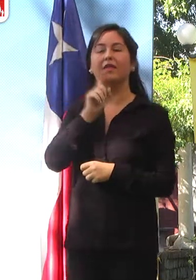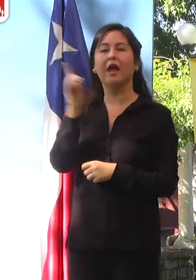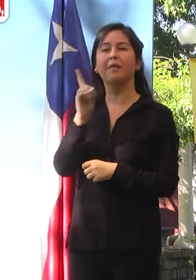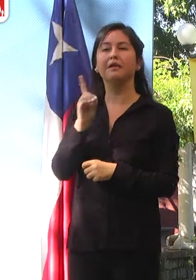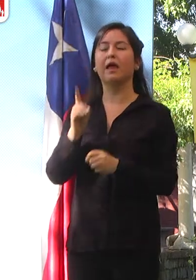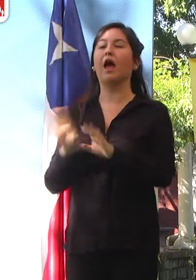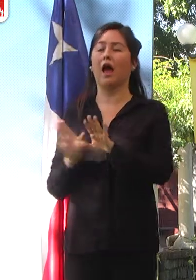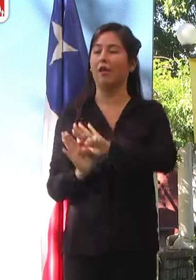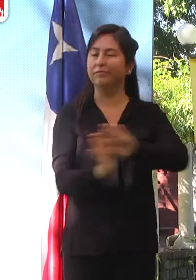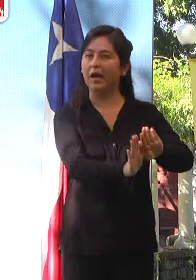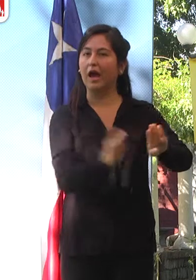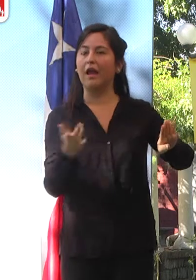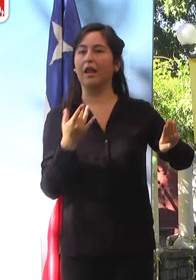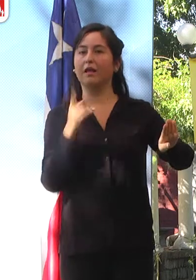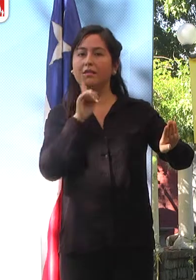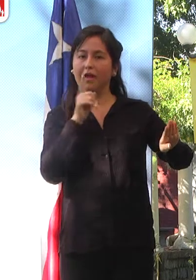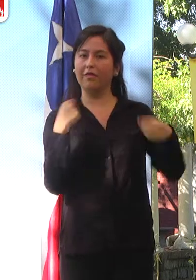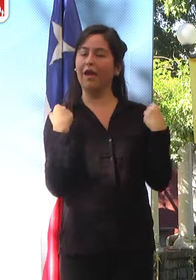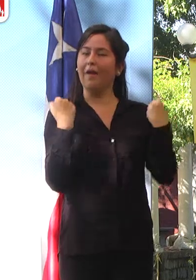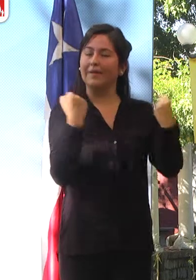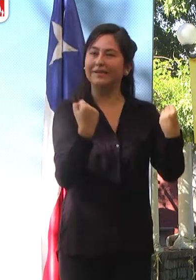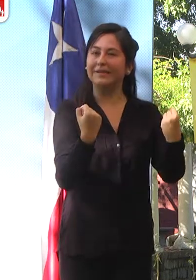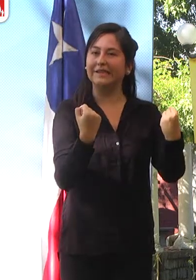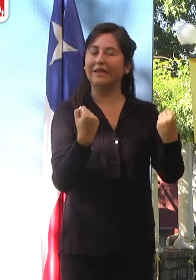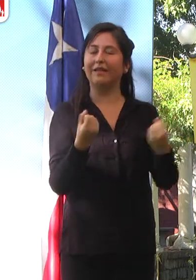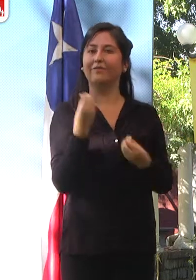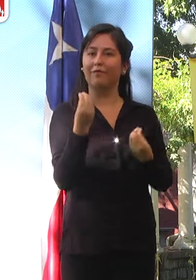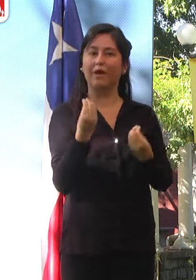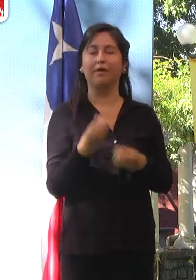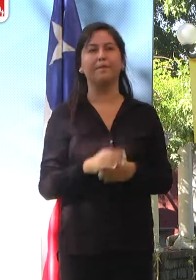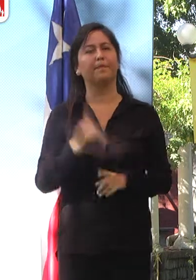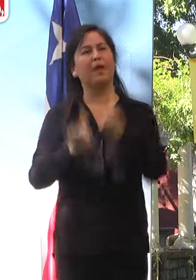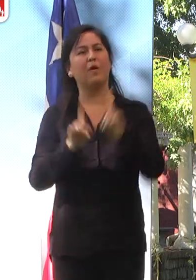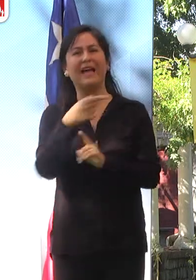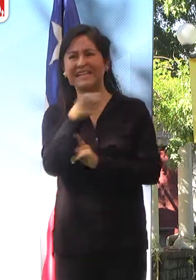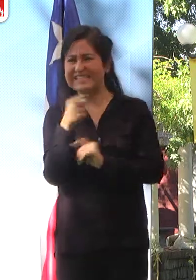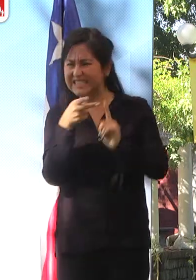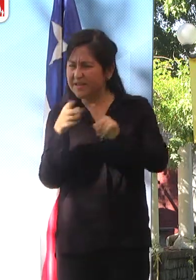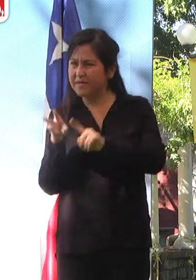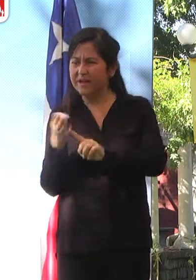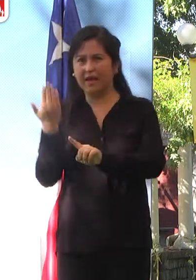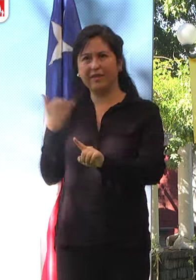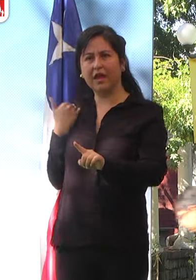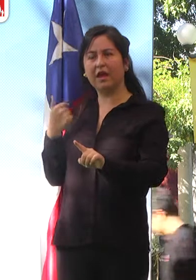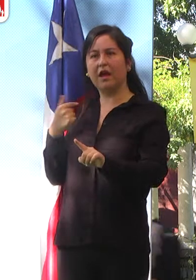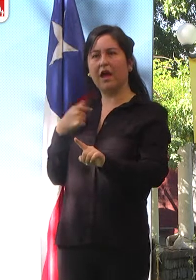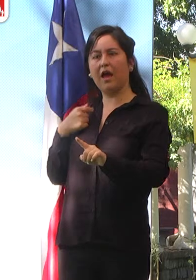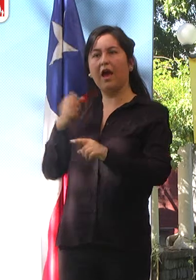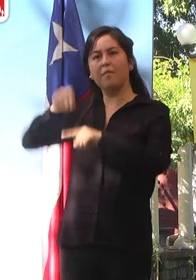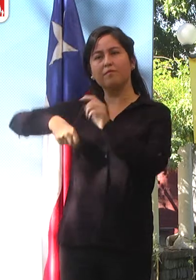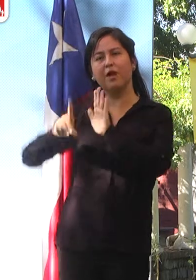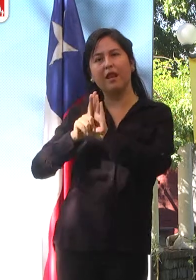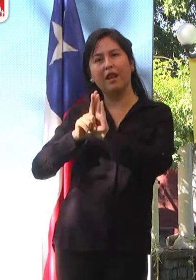tiene otros talentos que son extraordinarios. De hecho, hace poco tiempo atrás, un par de semanas atrás, aprobamos una ley de la cual yo soy autor que